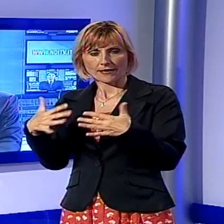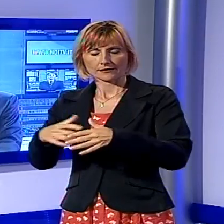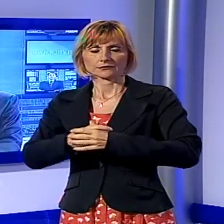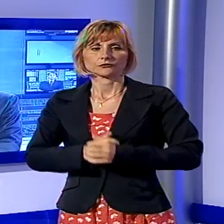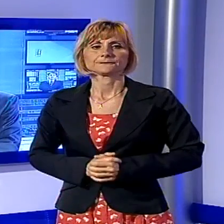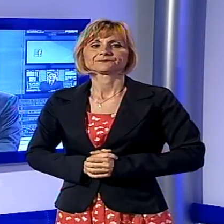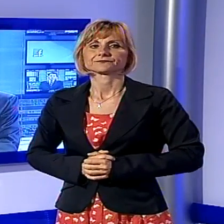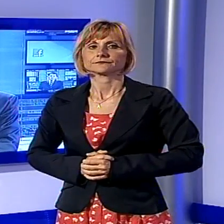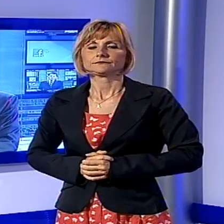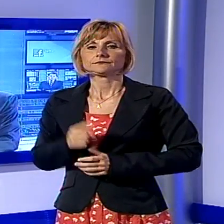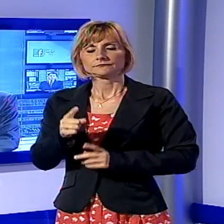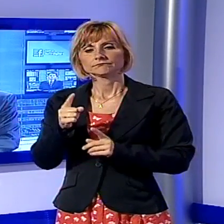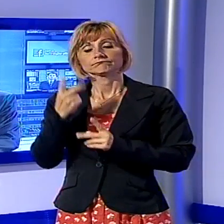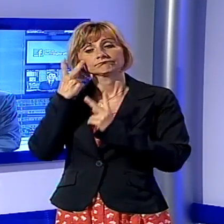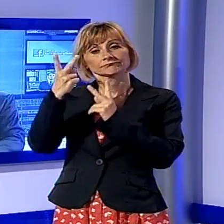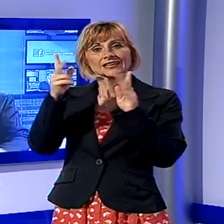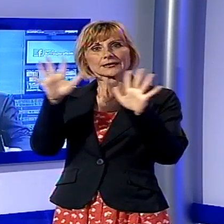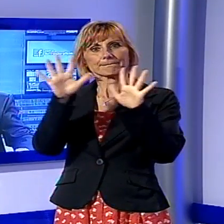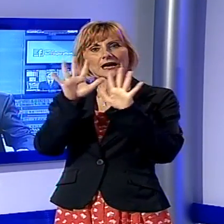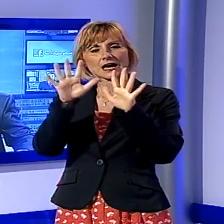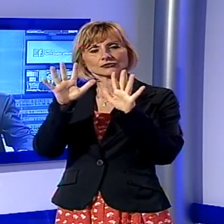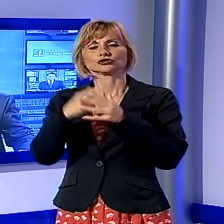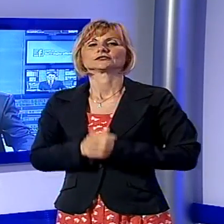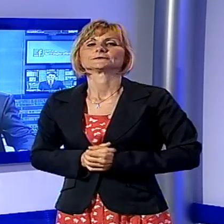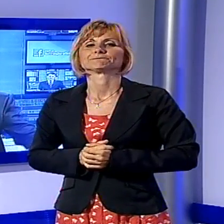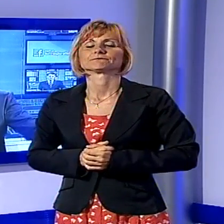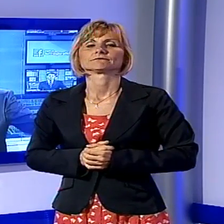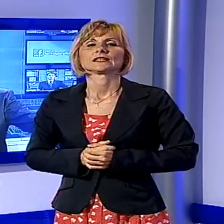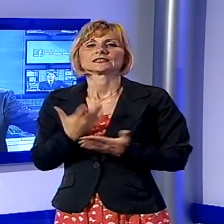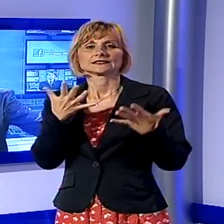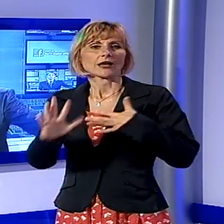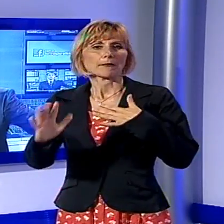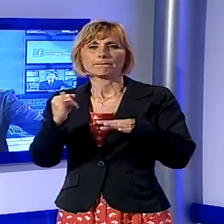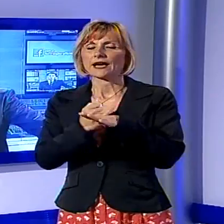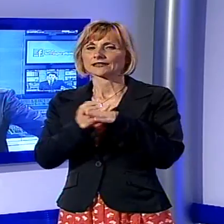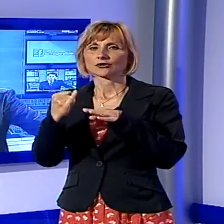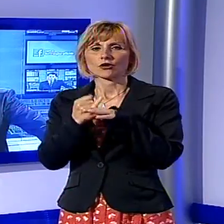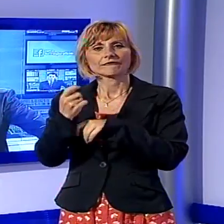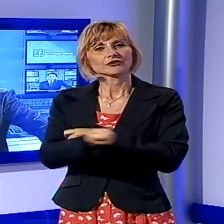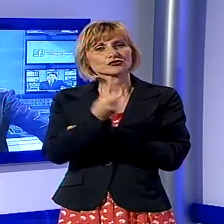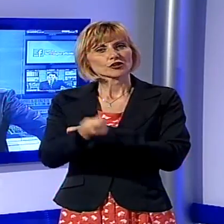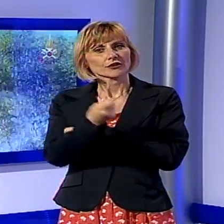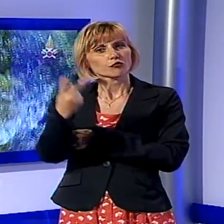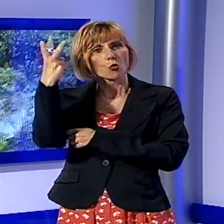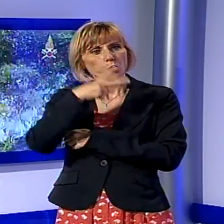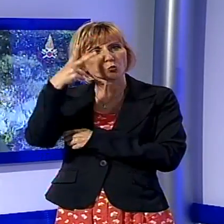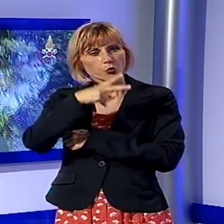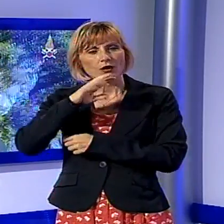immagini di un salvataggio molto particolare. I vigili del fuoco di Lucca hanno recuperato un